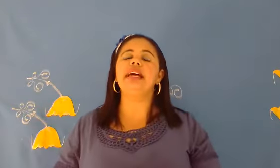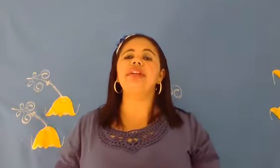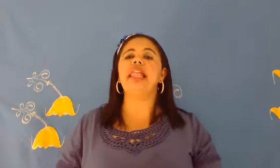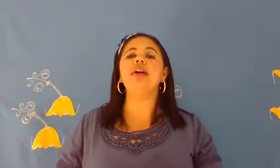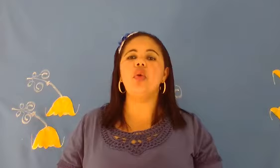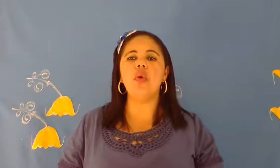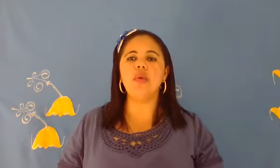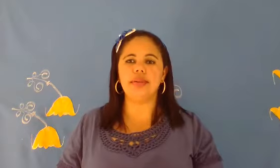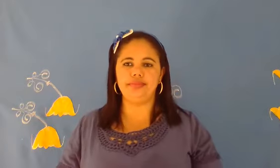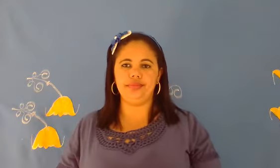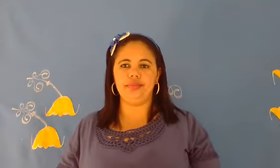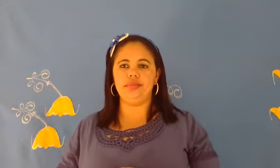palavra lagoa.